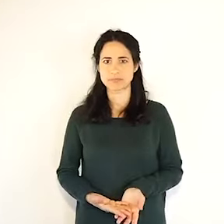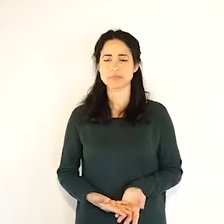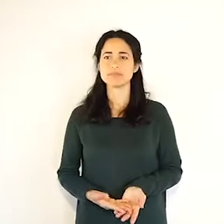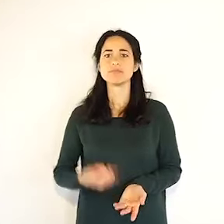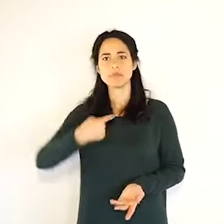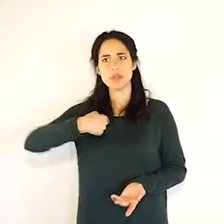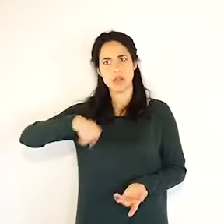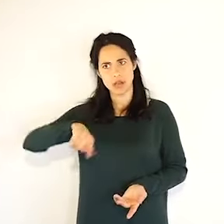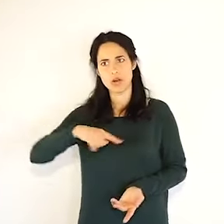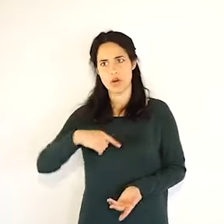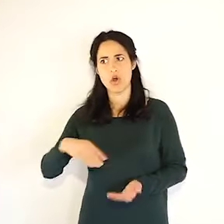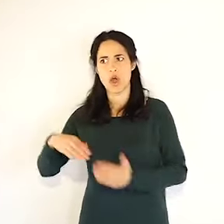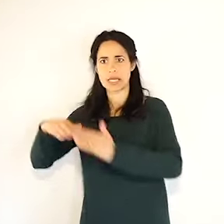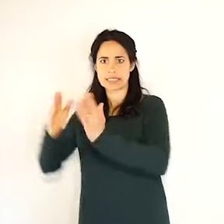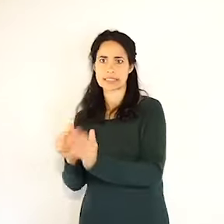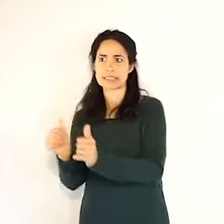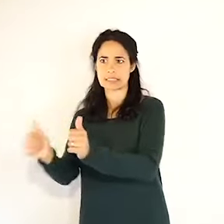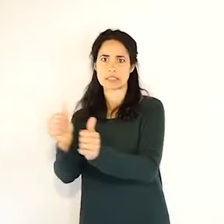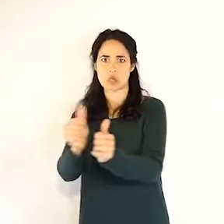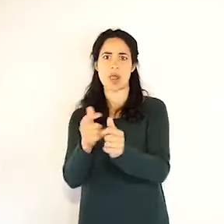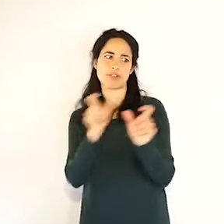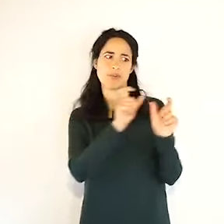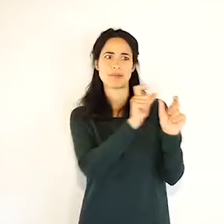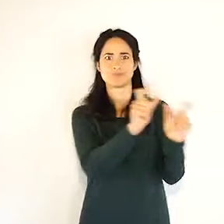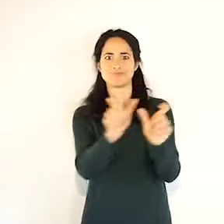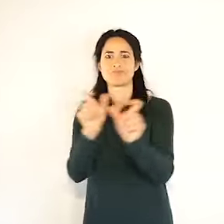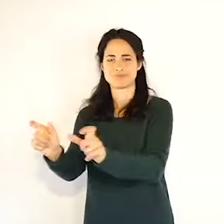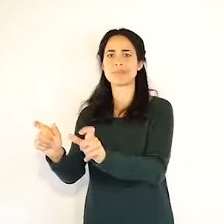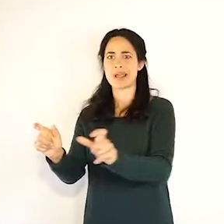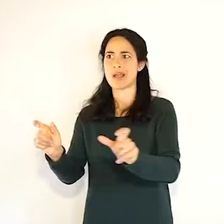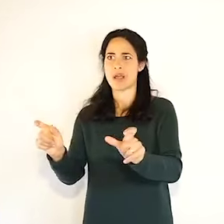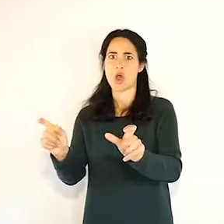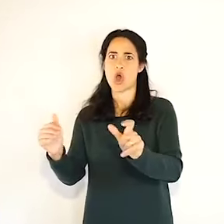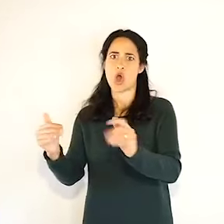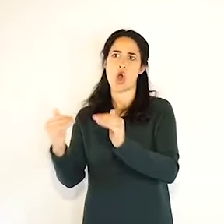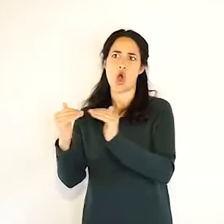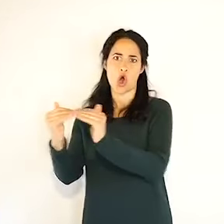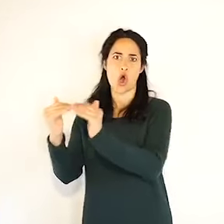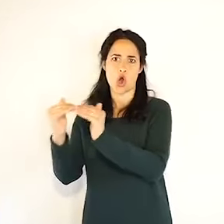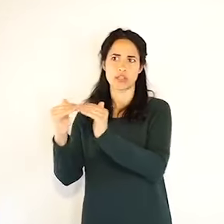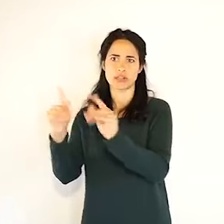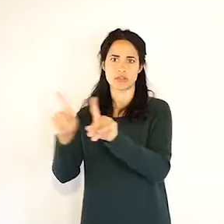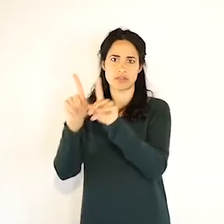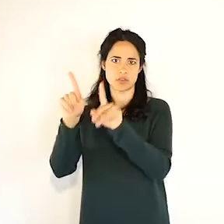preso misure anche più forti pensiamo a Rimini e a Piacenza e anche a Medicina soprattutto